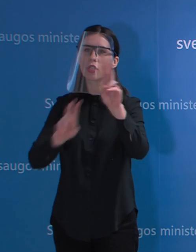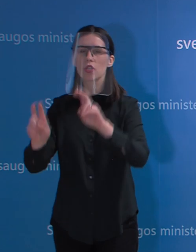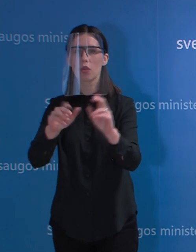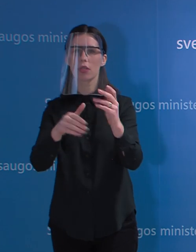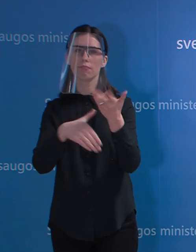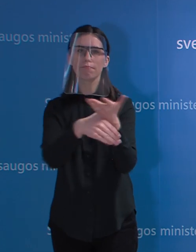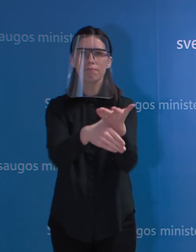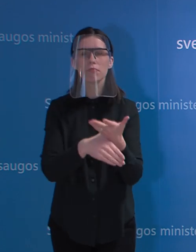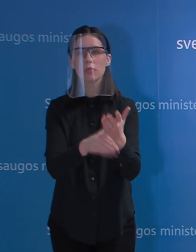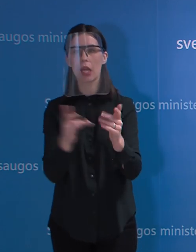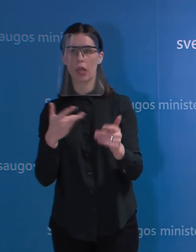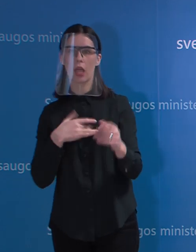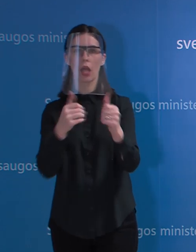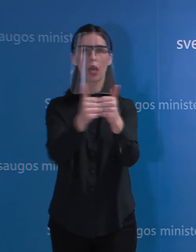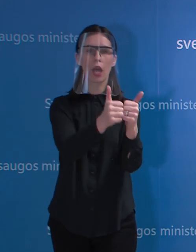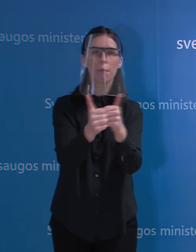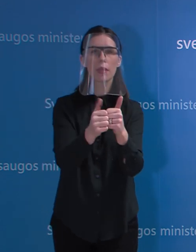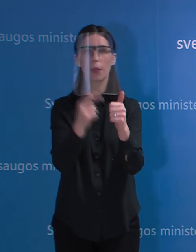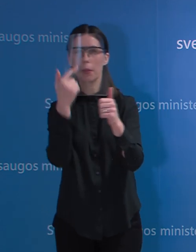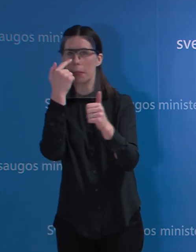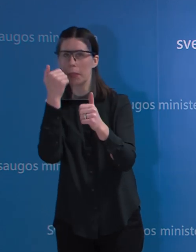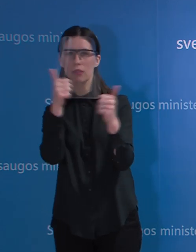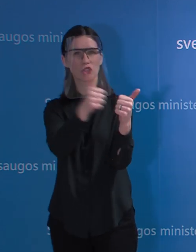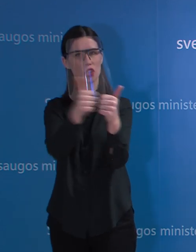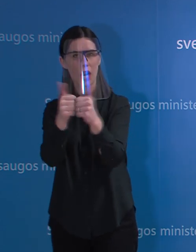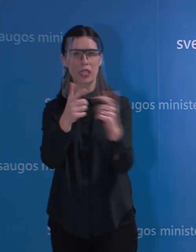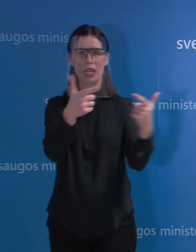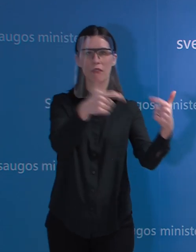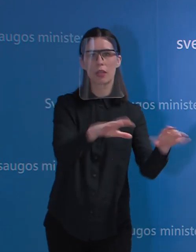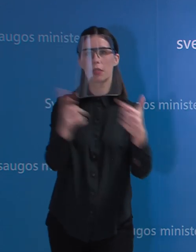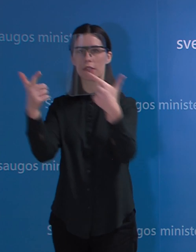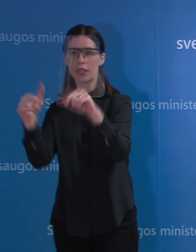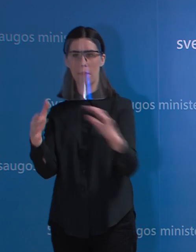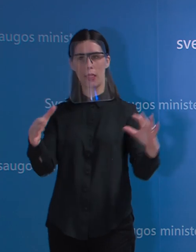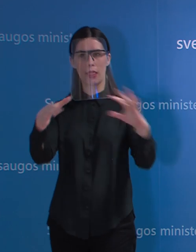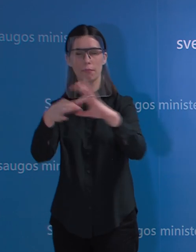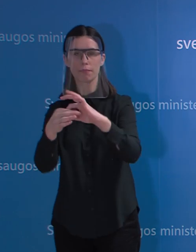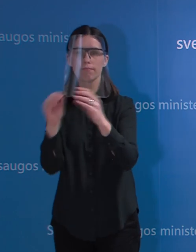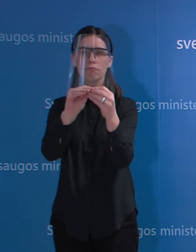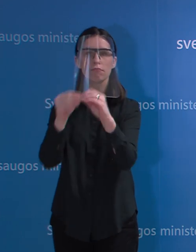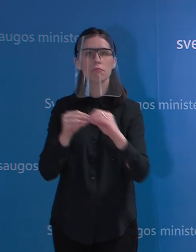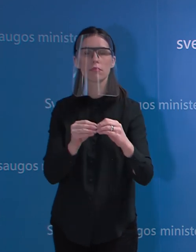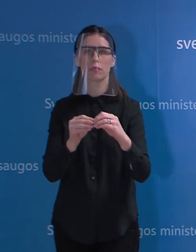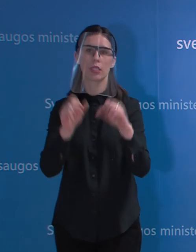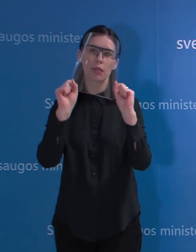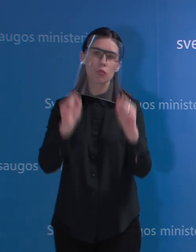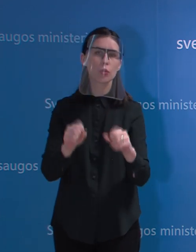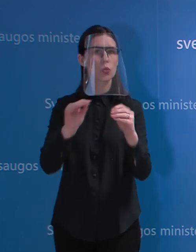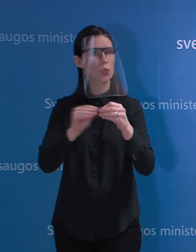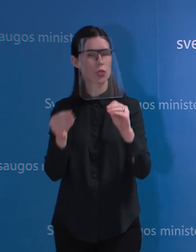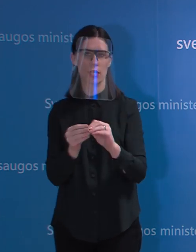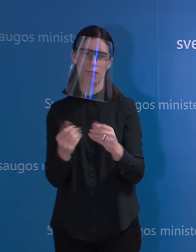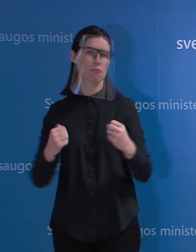kaimininiams savo valdybėm ir tada pasirūpindamos, kad jų pacientai galėtų patekti laiku į tokias